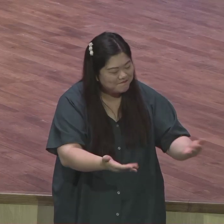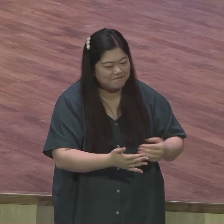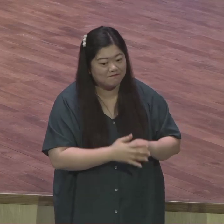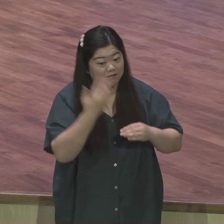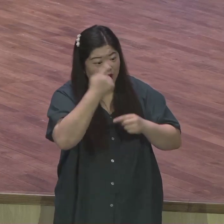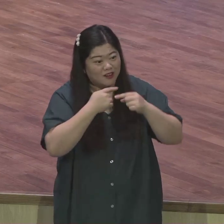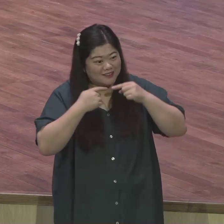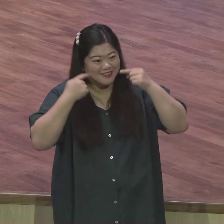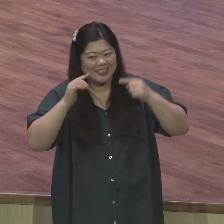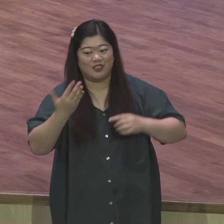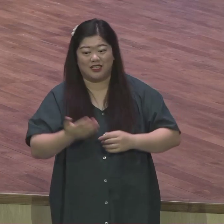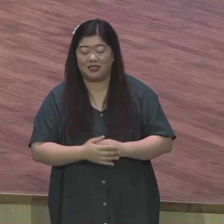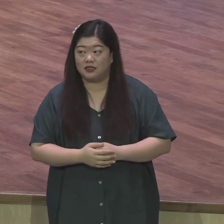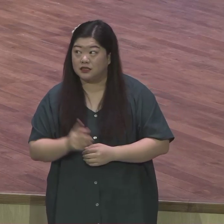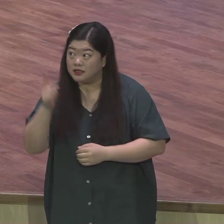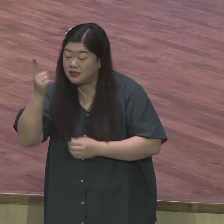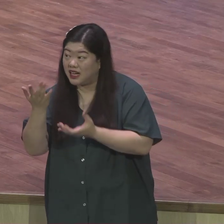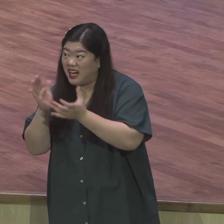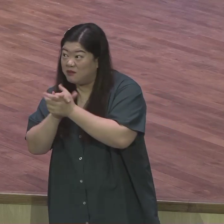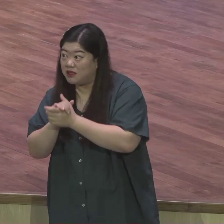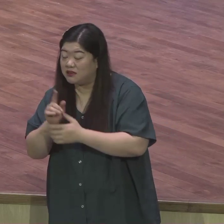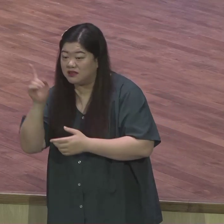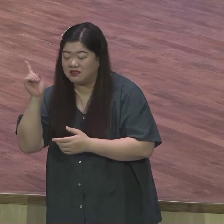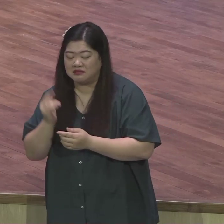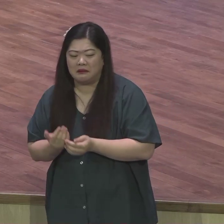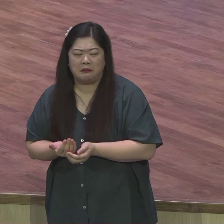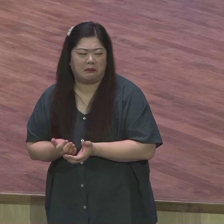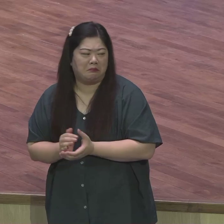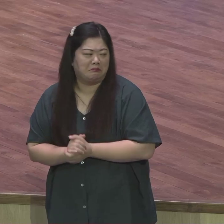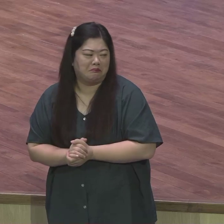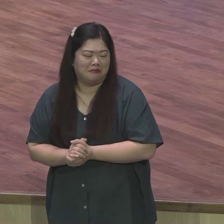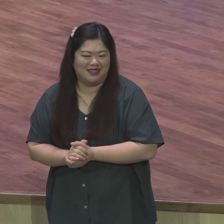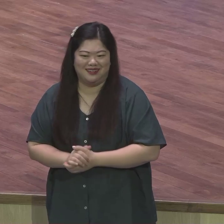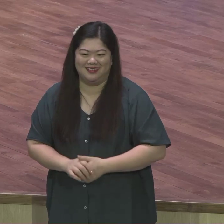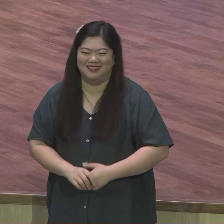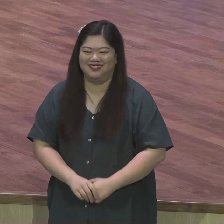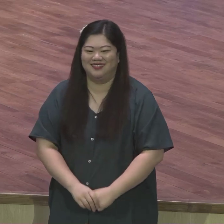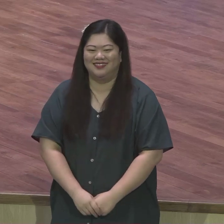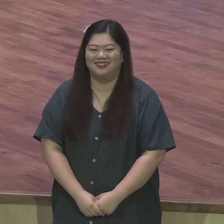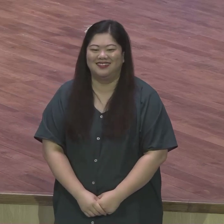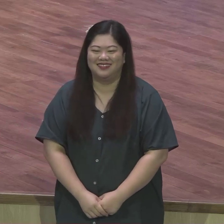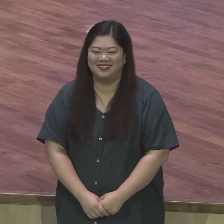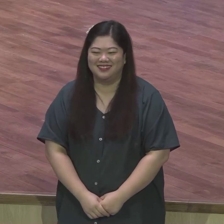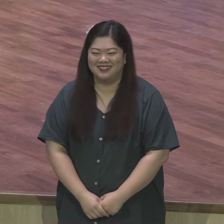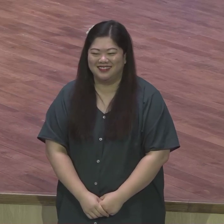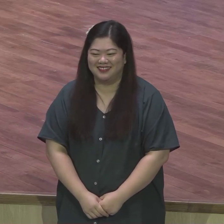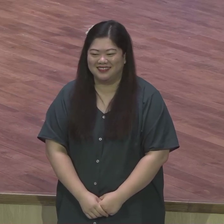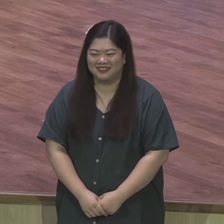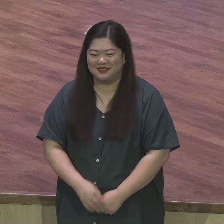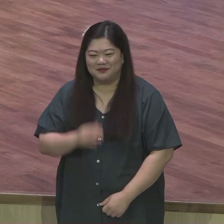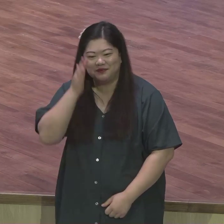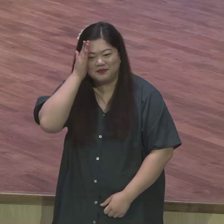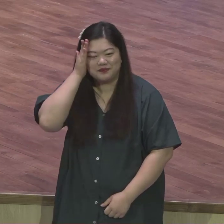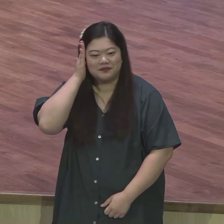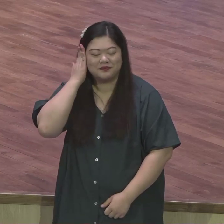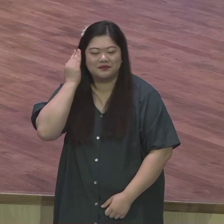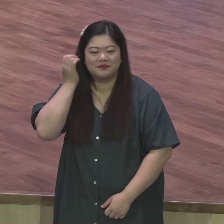중고등학교 아멘 그러면요 다릅니다 이야 저 친구는 저